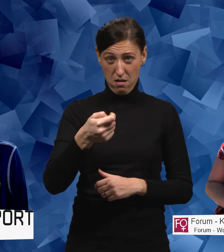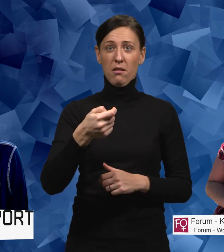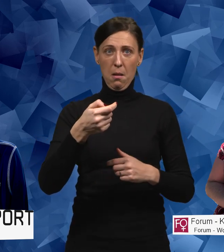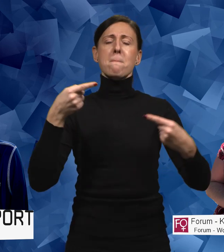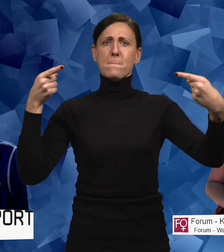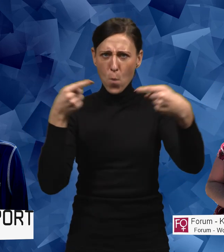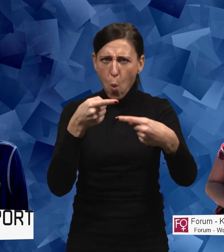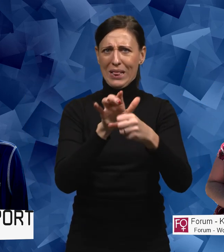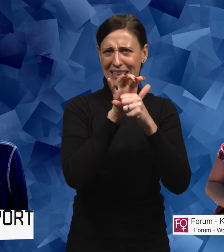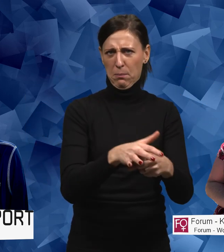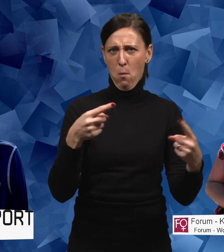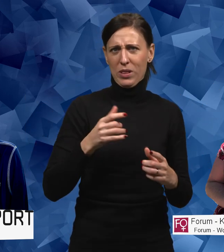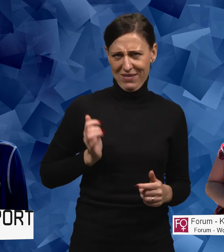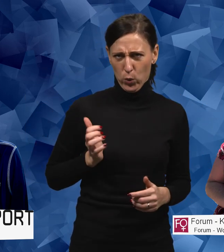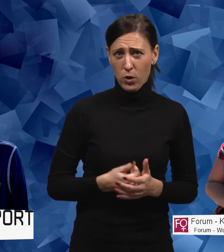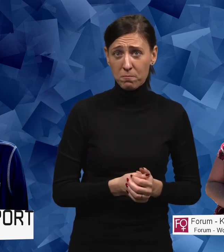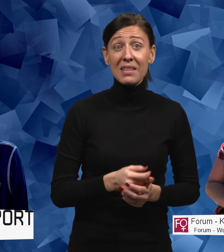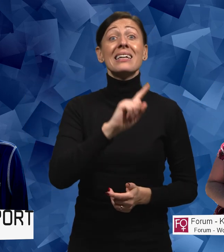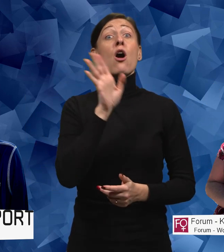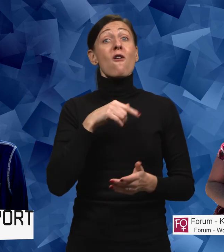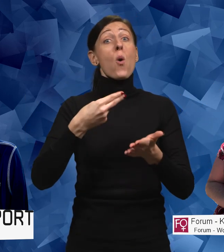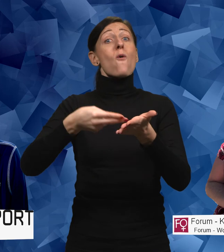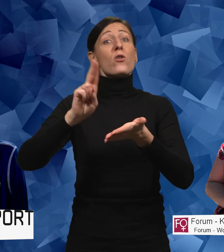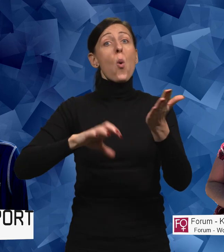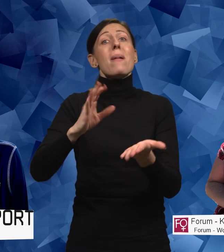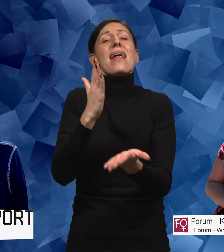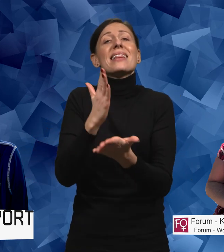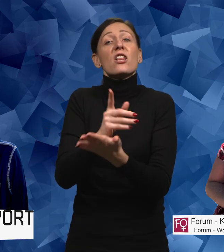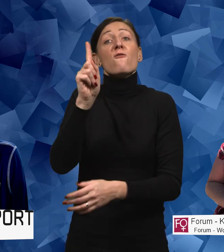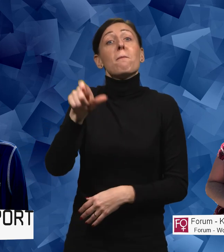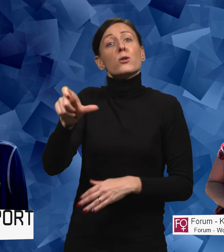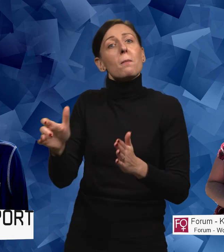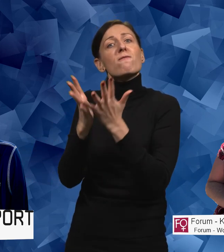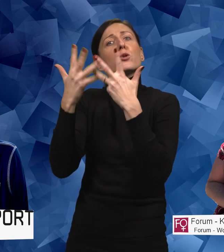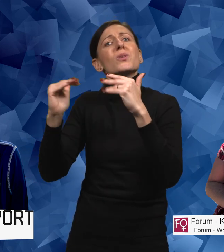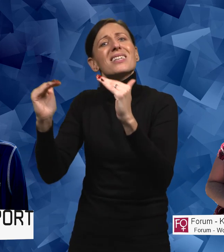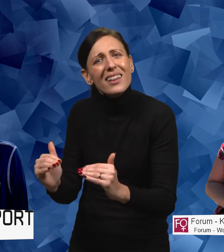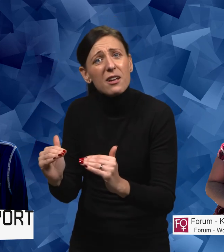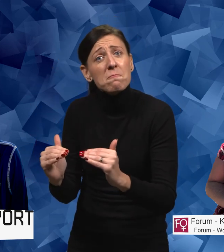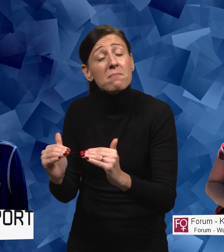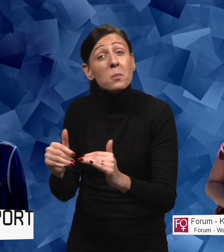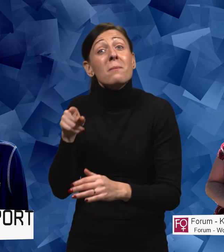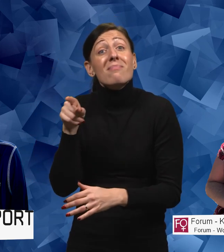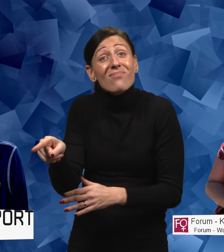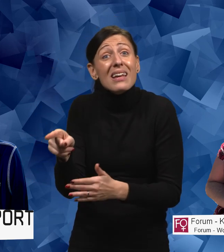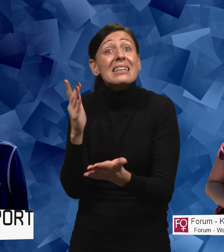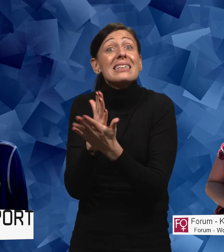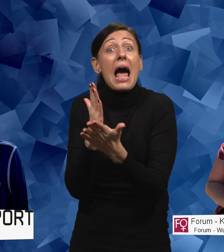alltså mot diskriminering av kvinnor. Men sen har vi ju då konventionen om rättigheter för personer med funktionsnedsättning. Och när det